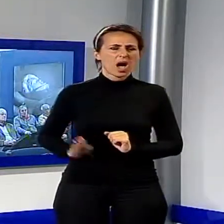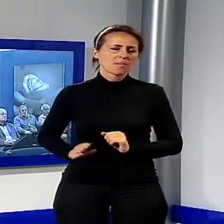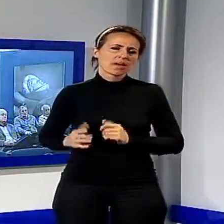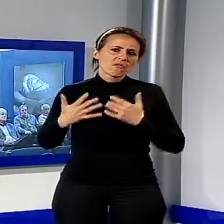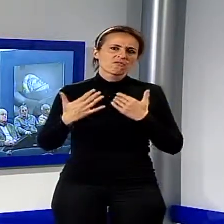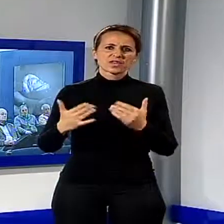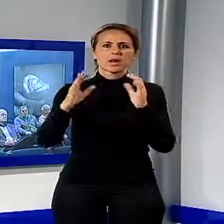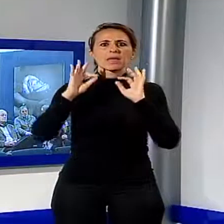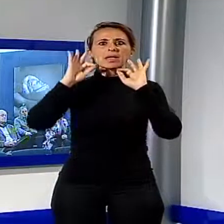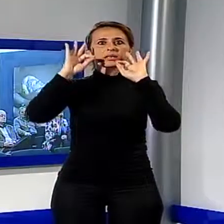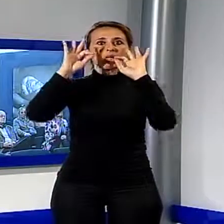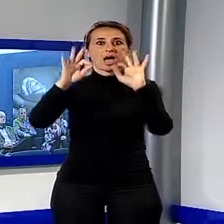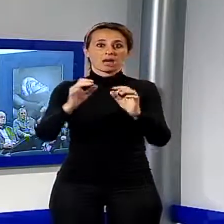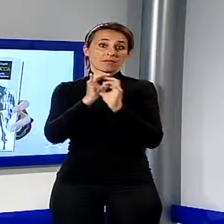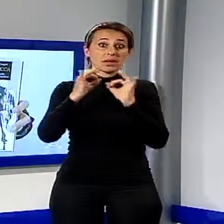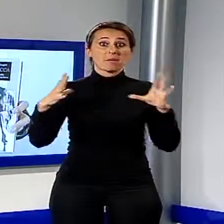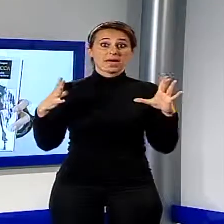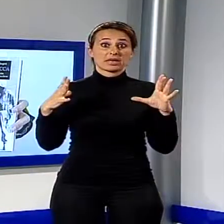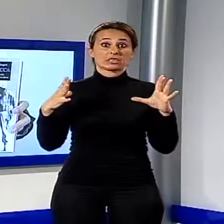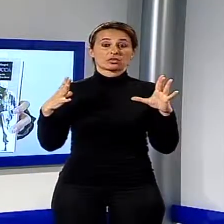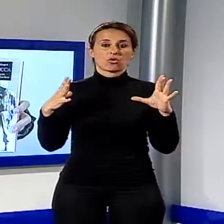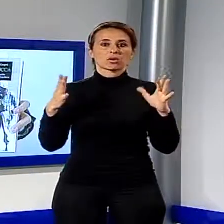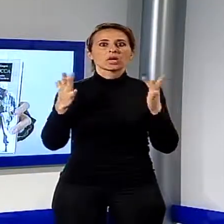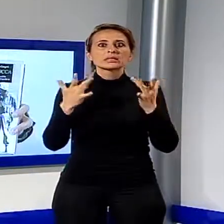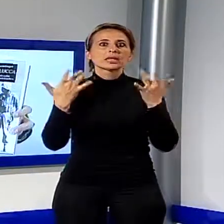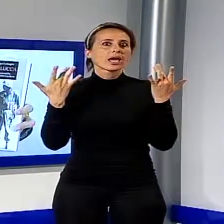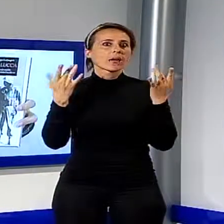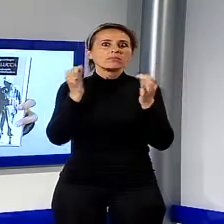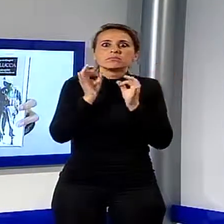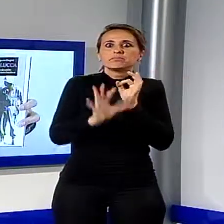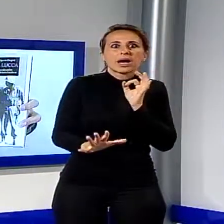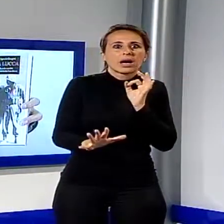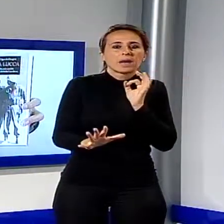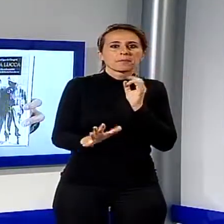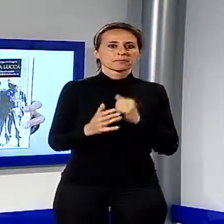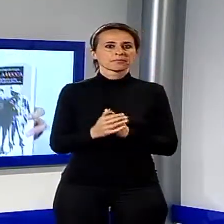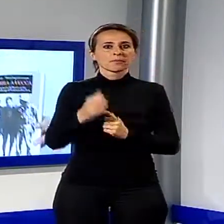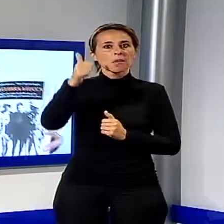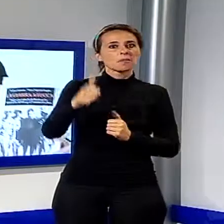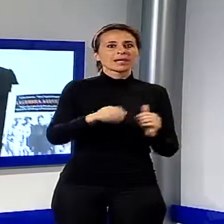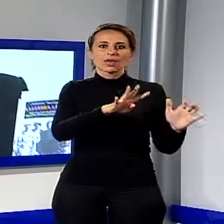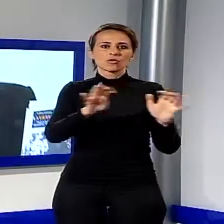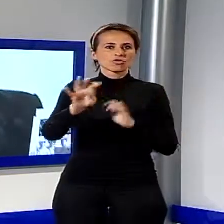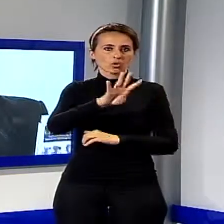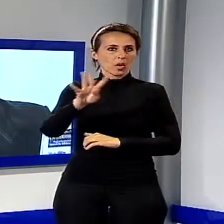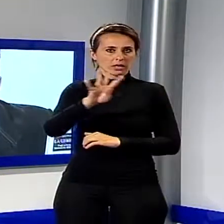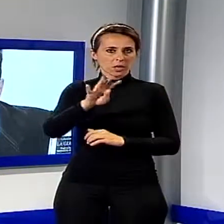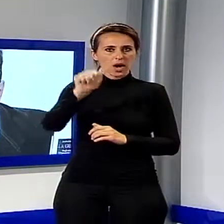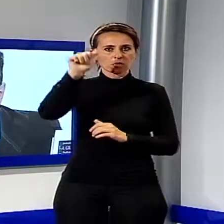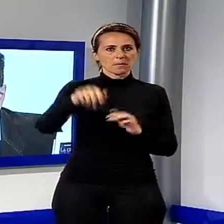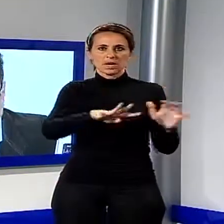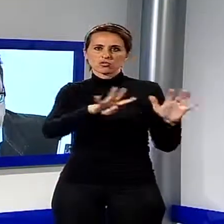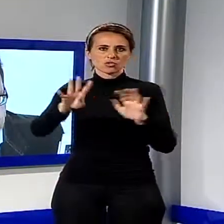maniera semplice, inaspettata. Il video La liberazione, Lucca e la sua provincia, 1944-45,